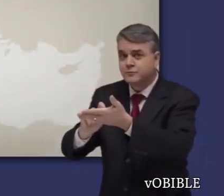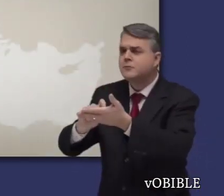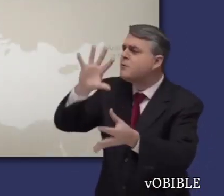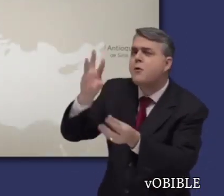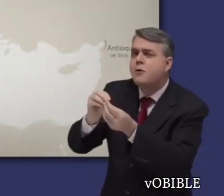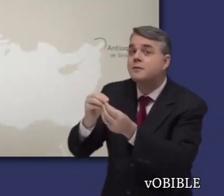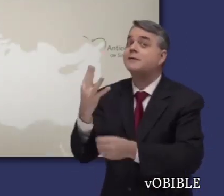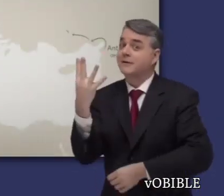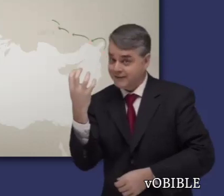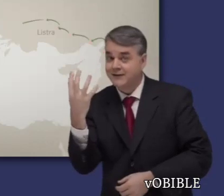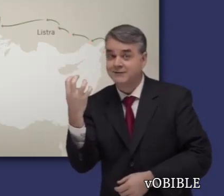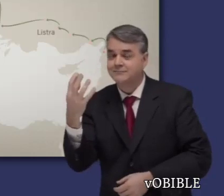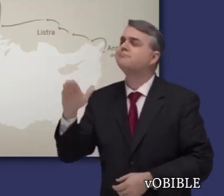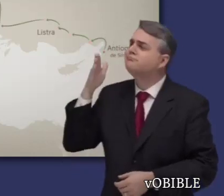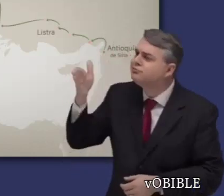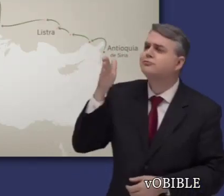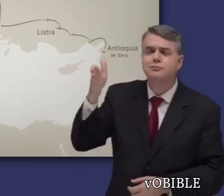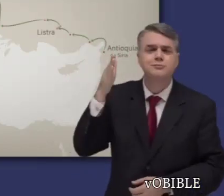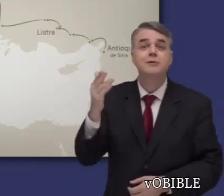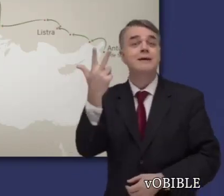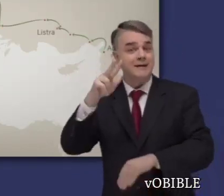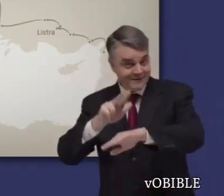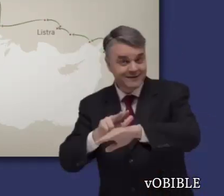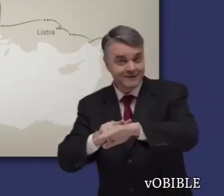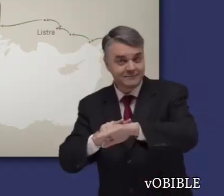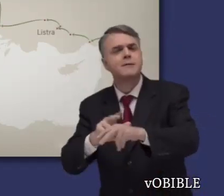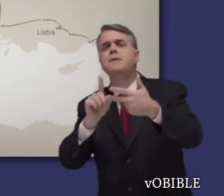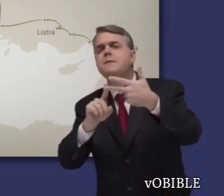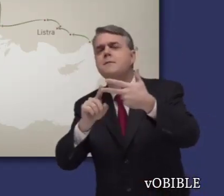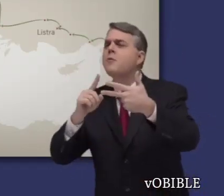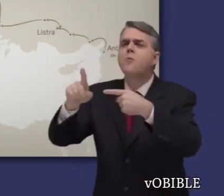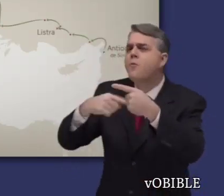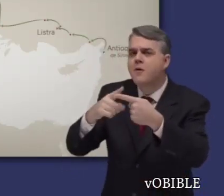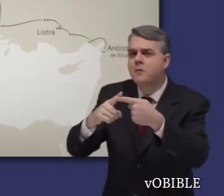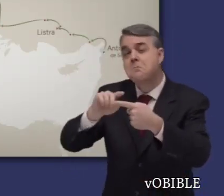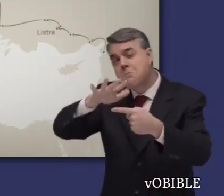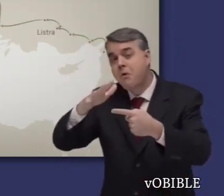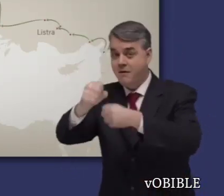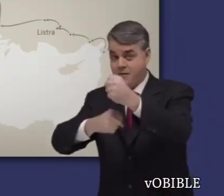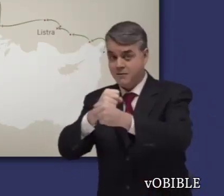Es posible que Pablo emprendiera su tercer viaje misional en el año 52 de nuestra era.